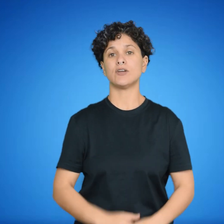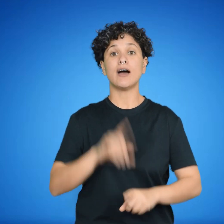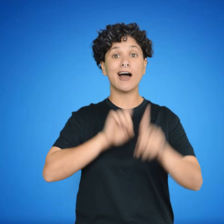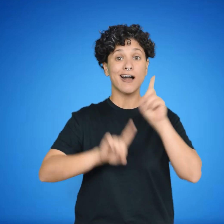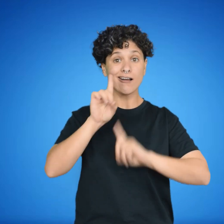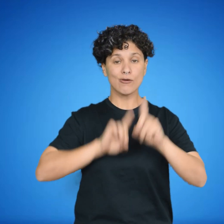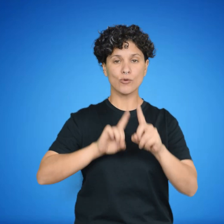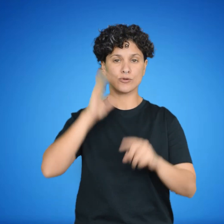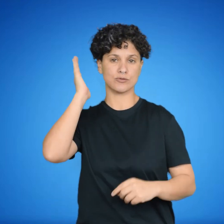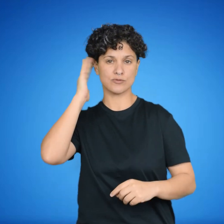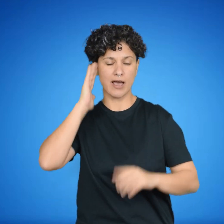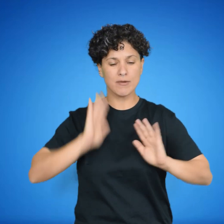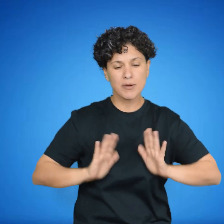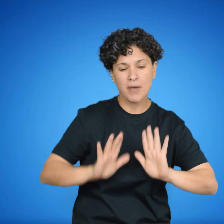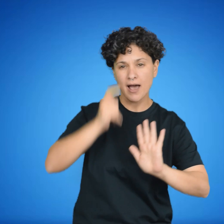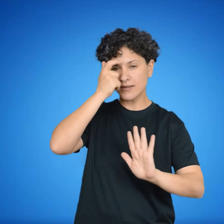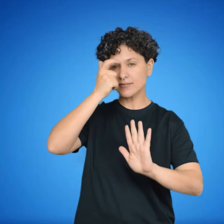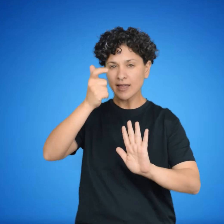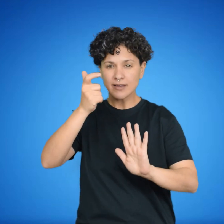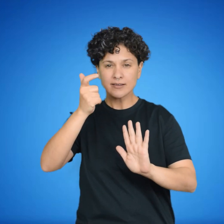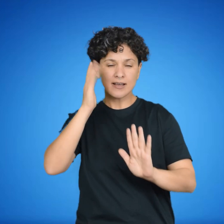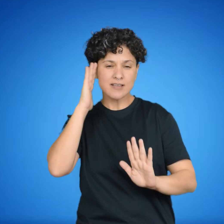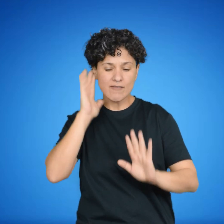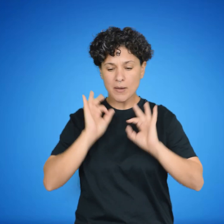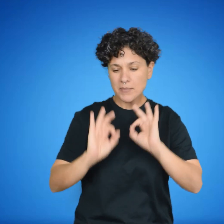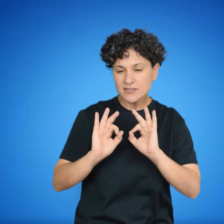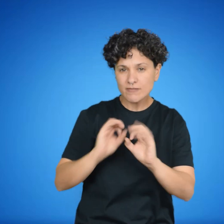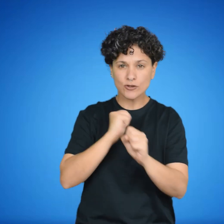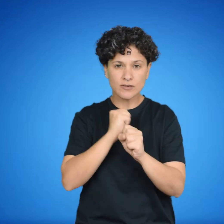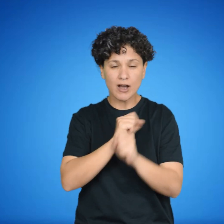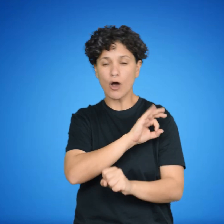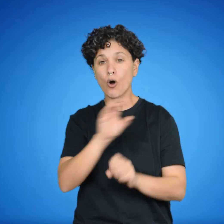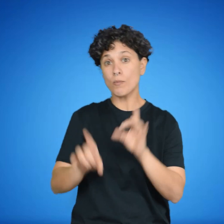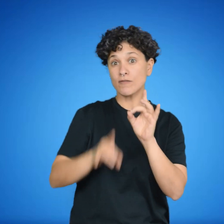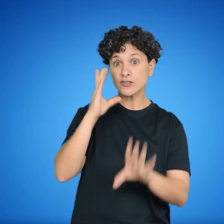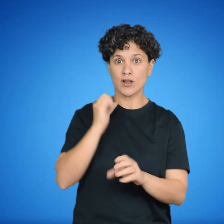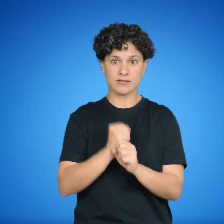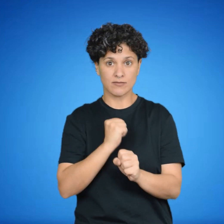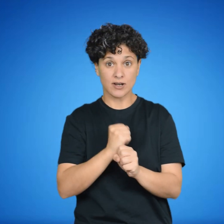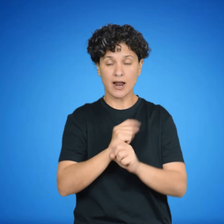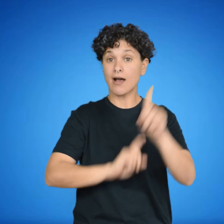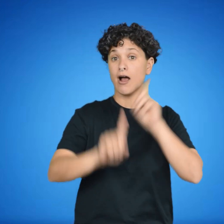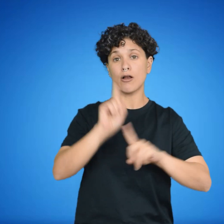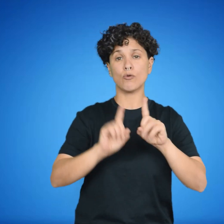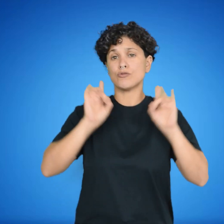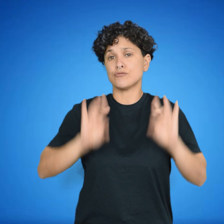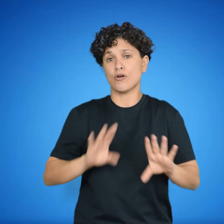capacidad de trabajo. Especializada o no, con distinto grado de preparación o formación